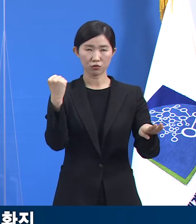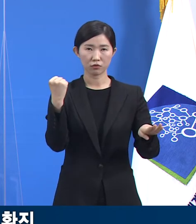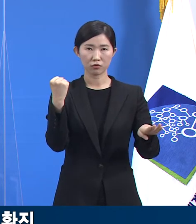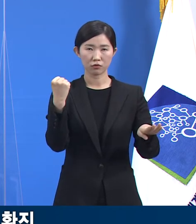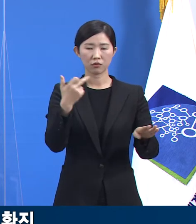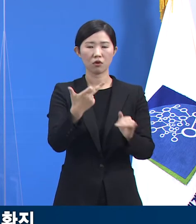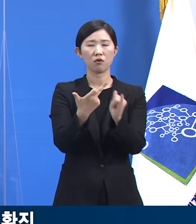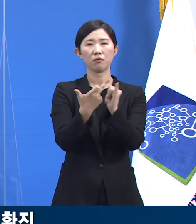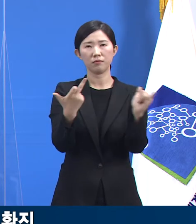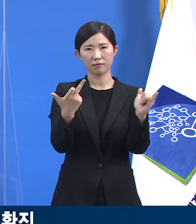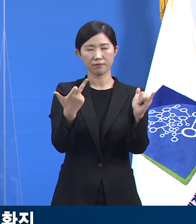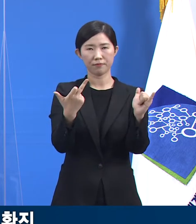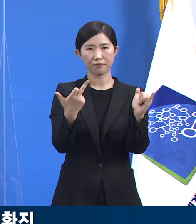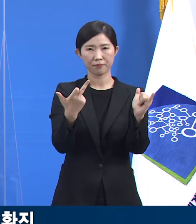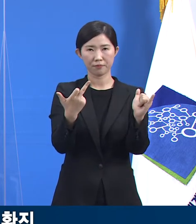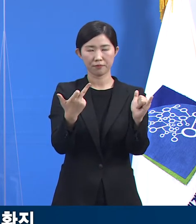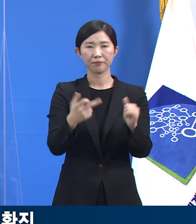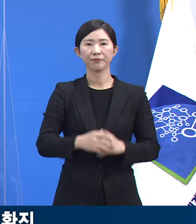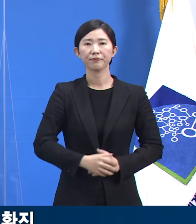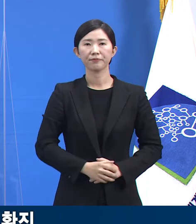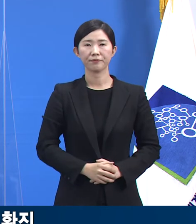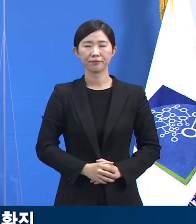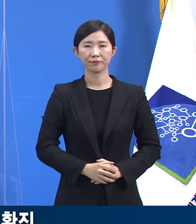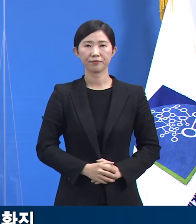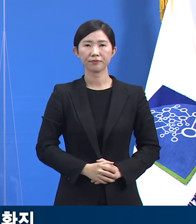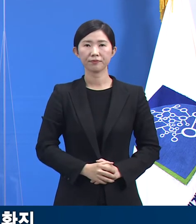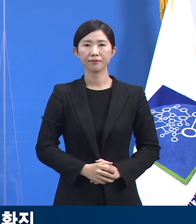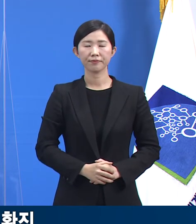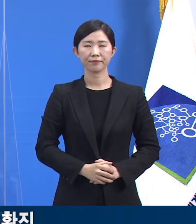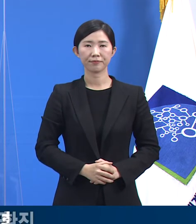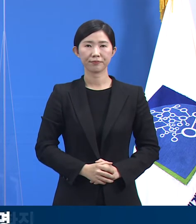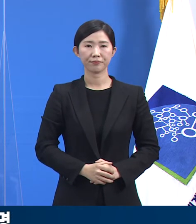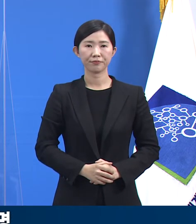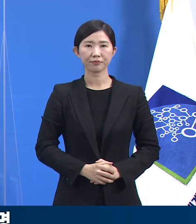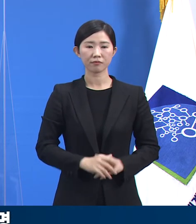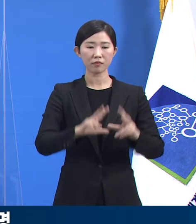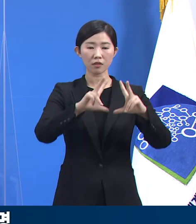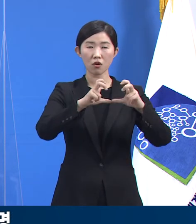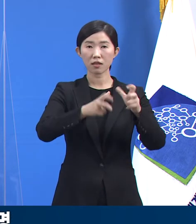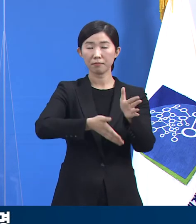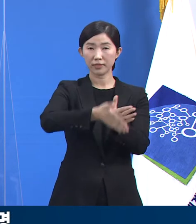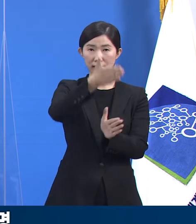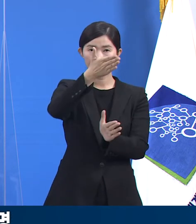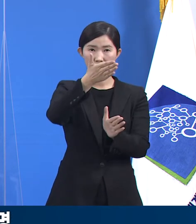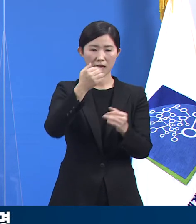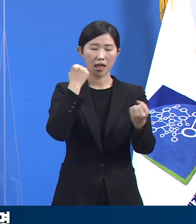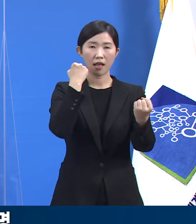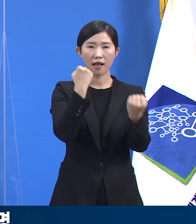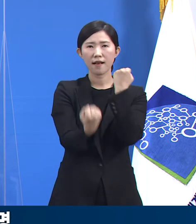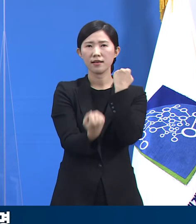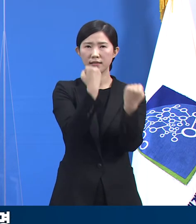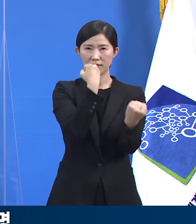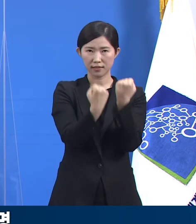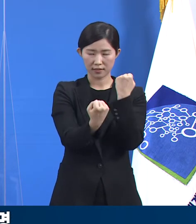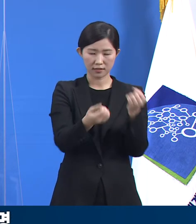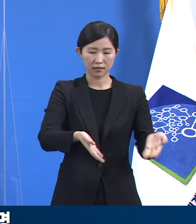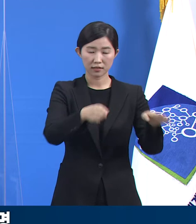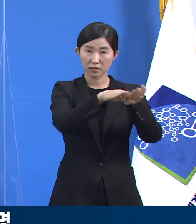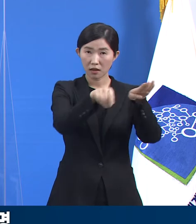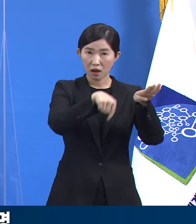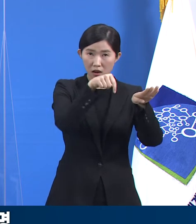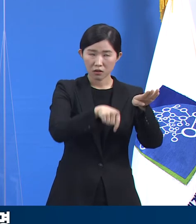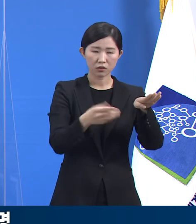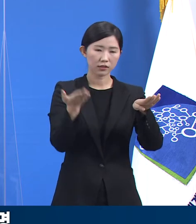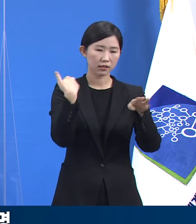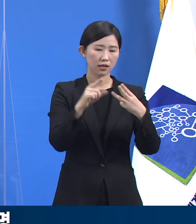17명으로 늘었습니다. 성남시 소재 헬스클럽에서는 지난 3일